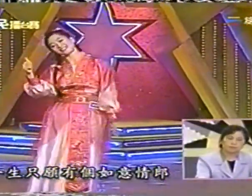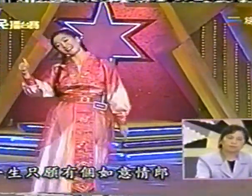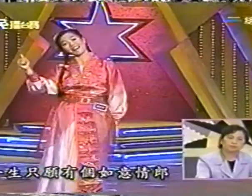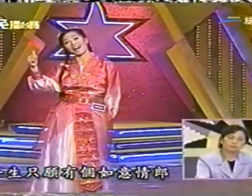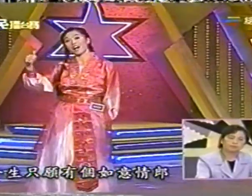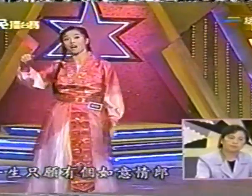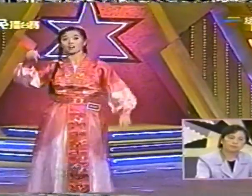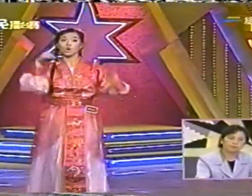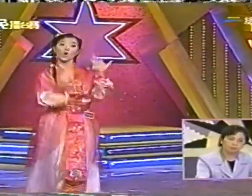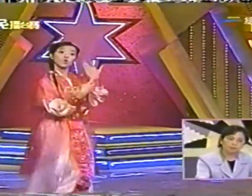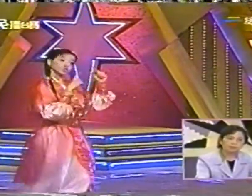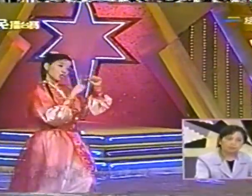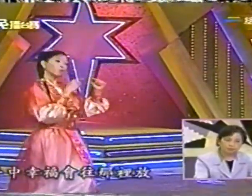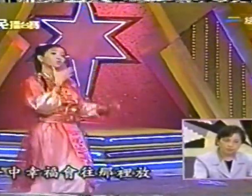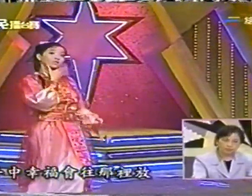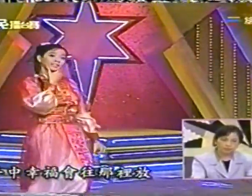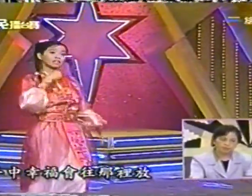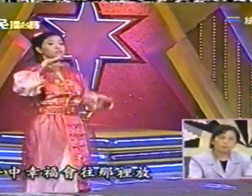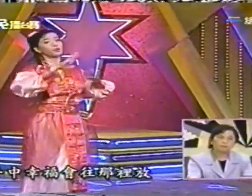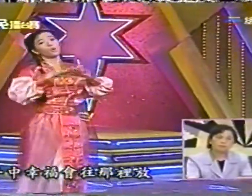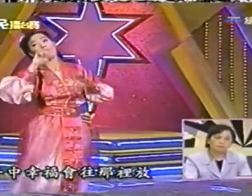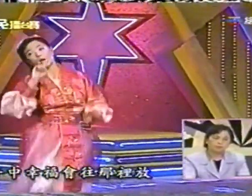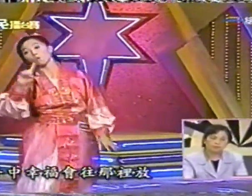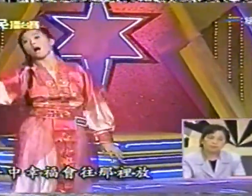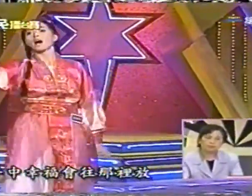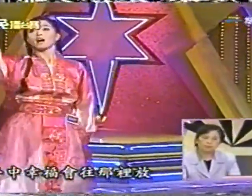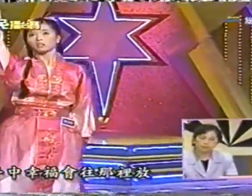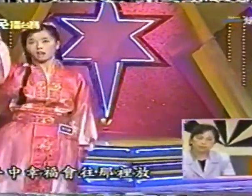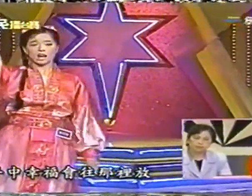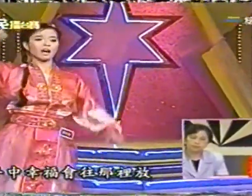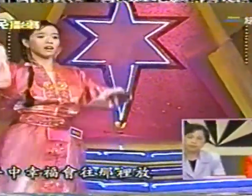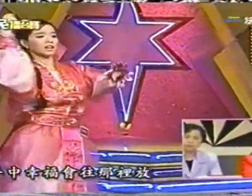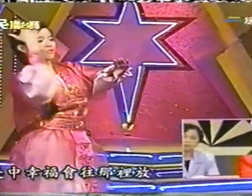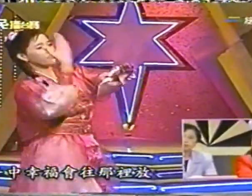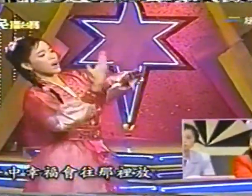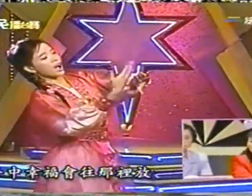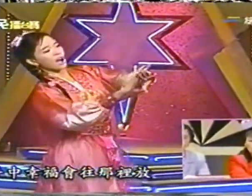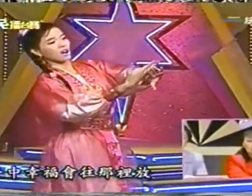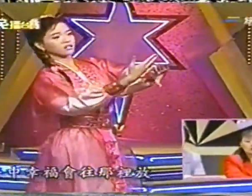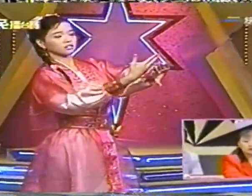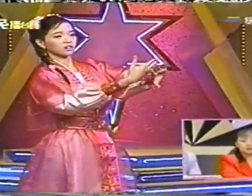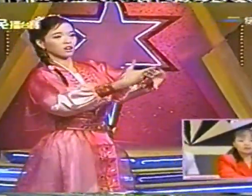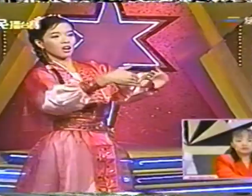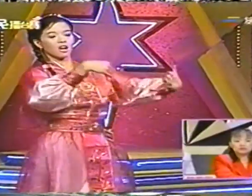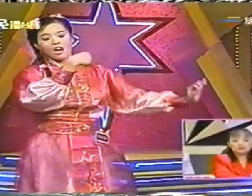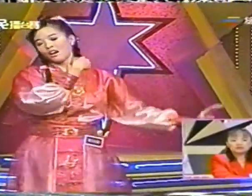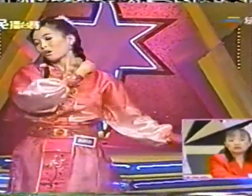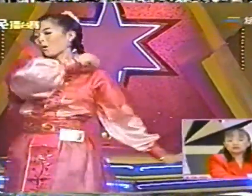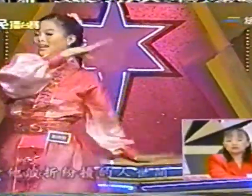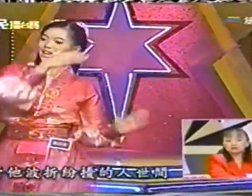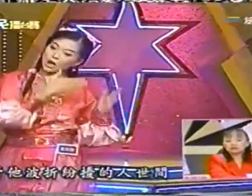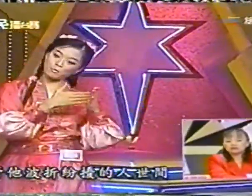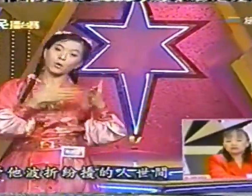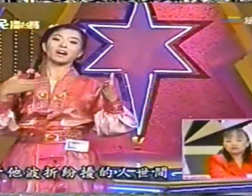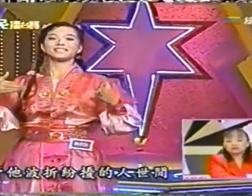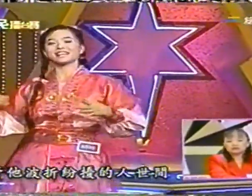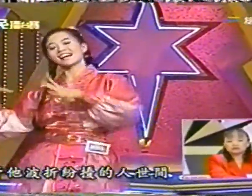朗手中幸福会往哪里放管他不找